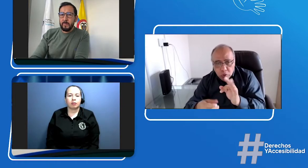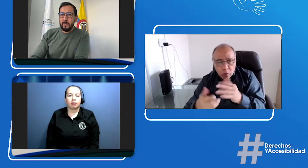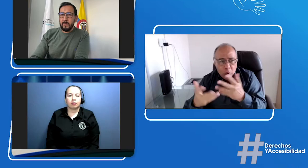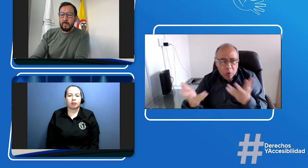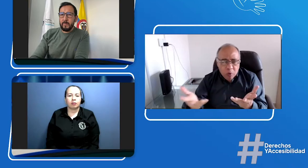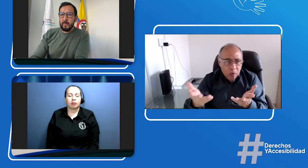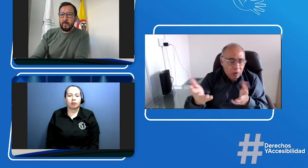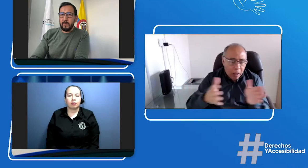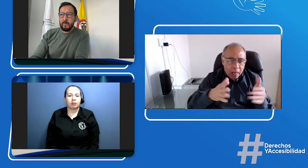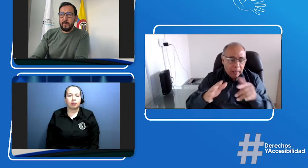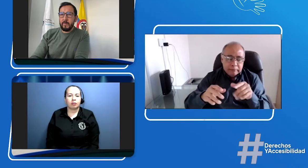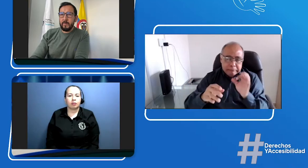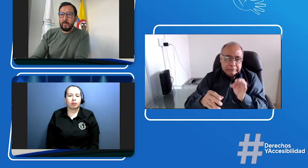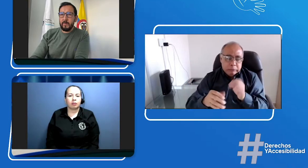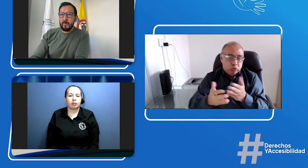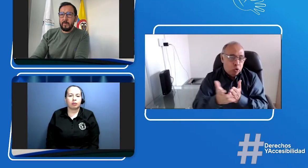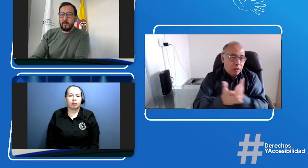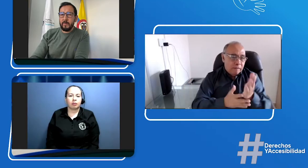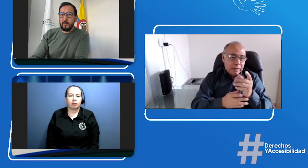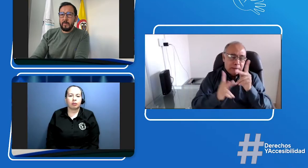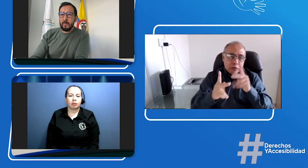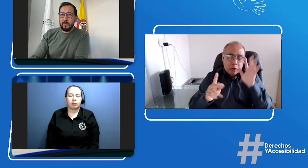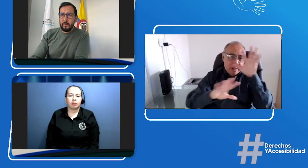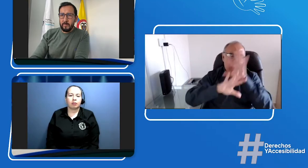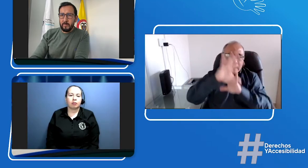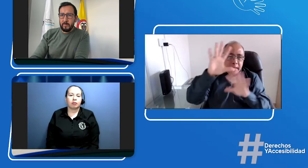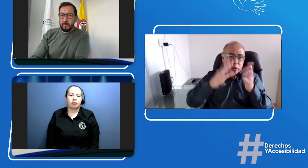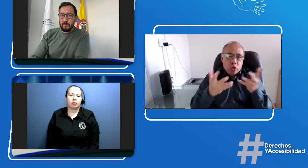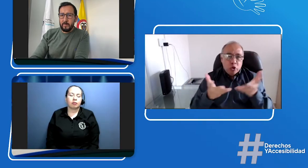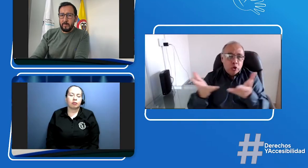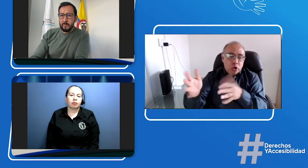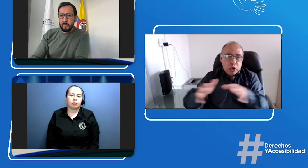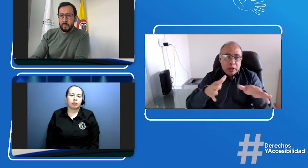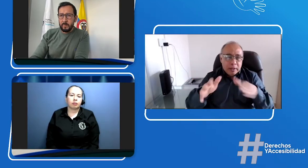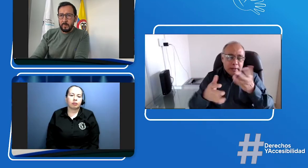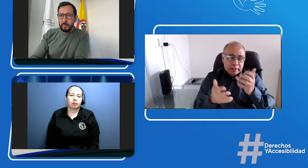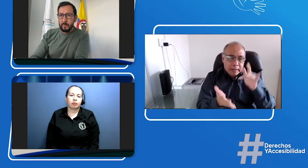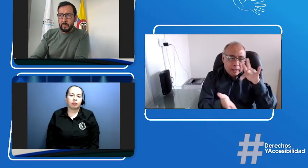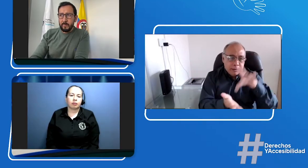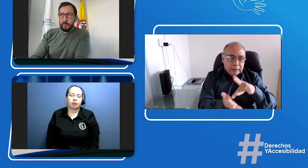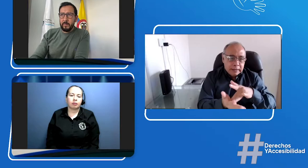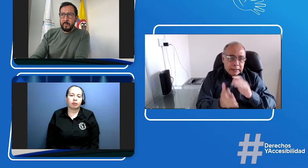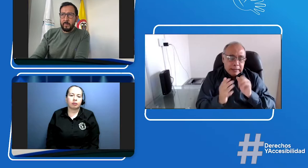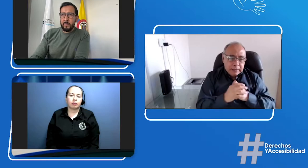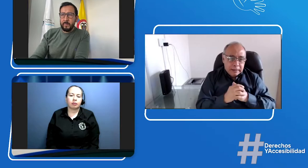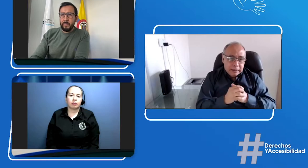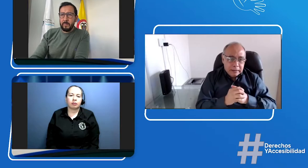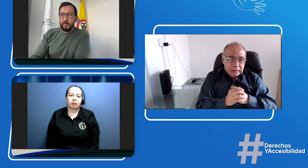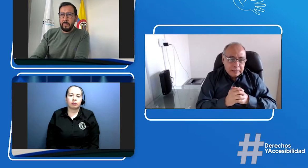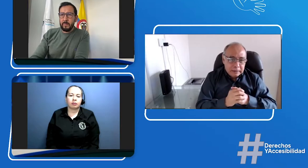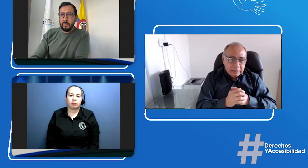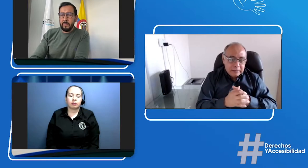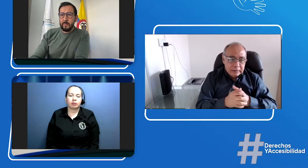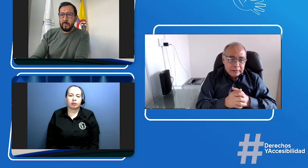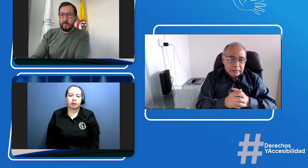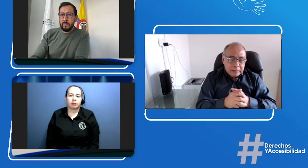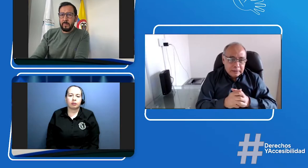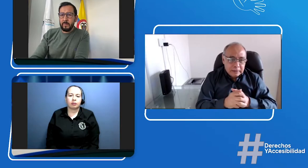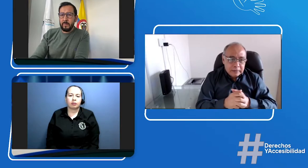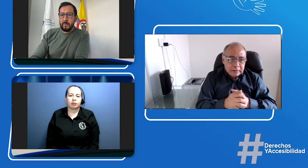preguntaron si eso era el RUND allí o cómo debía ser. Entonces, como decía, todavía existe esta confusión a qué lugar